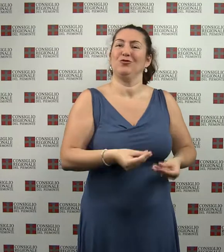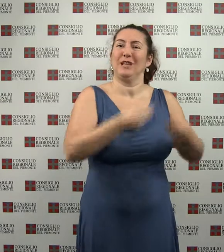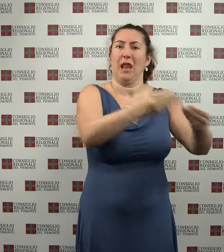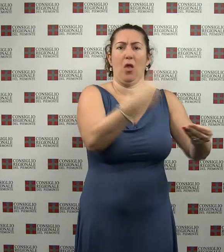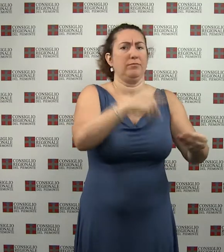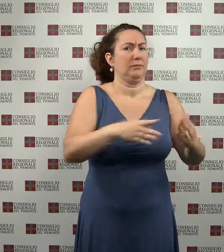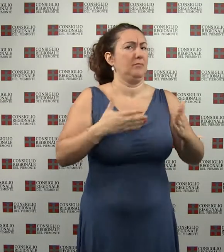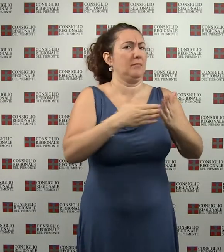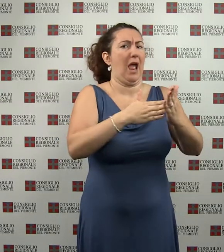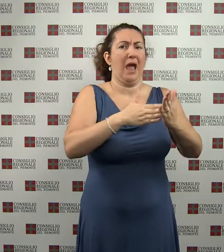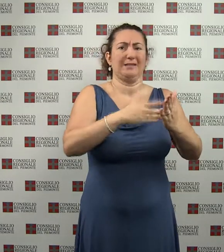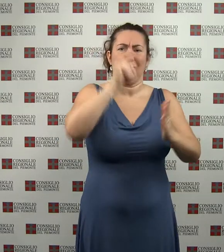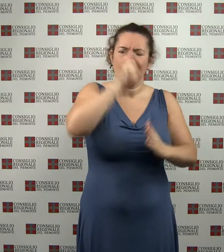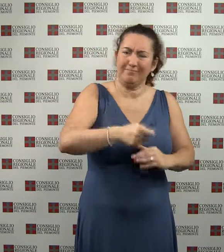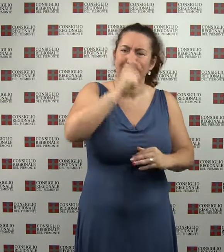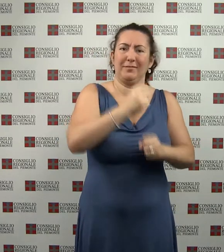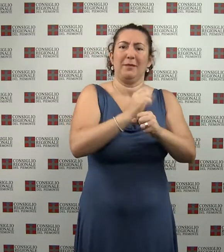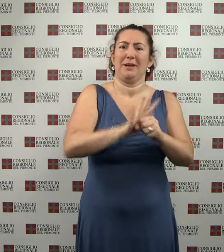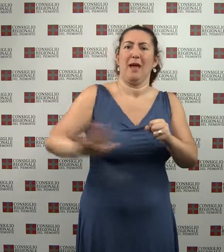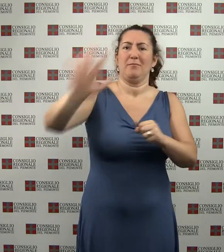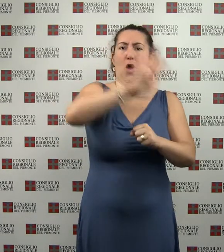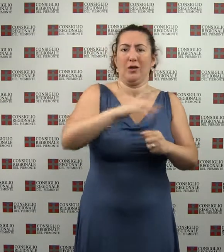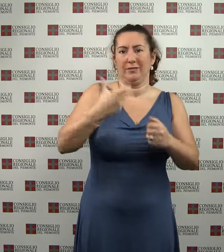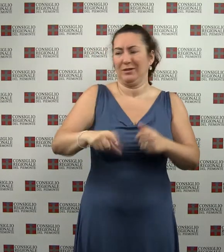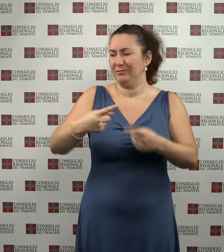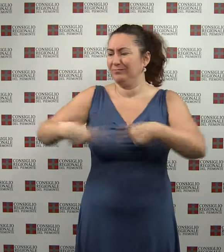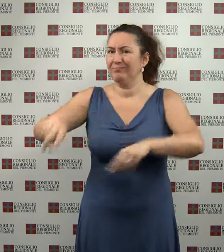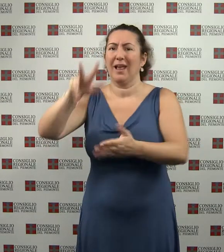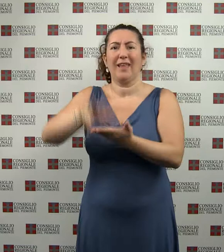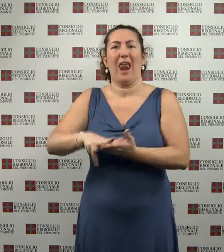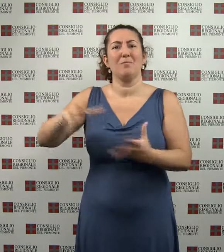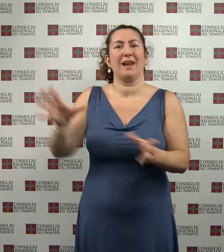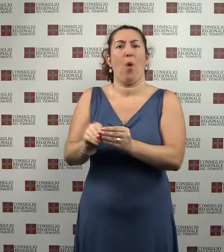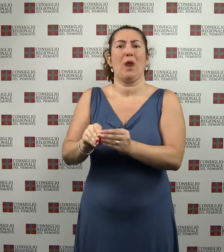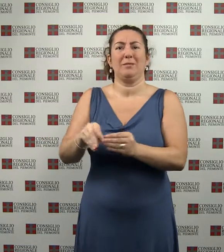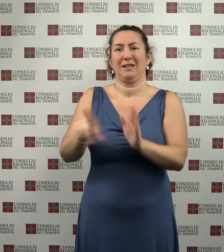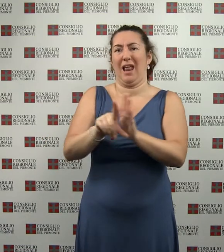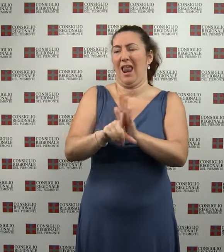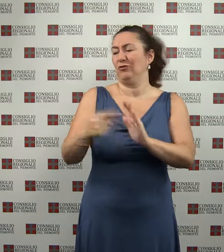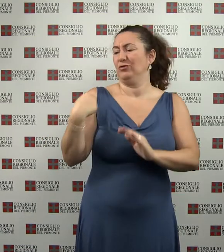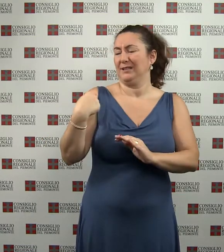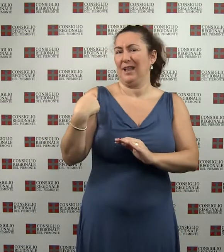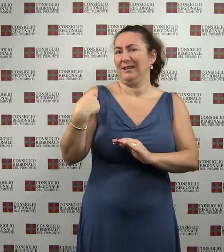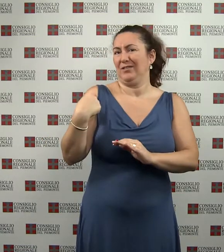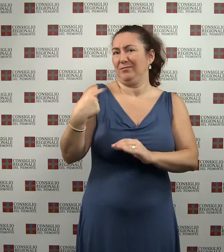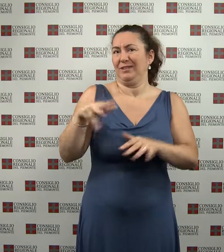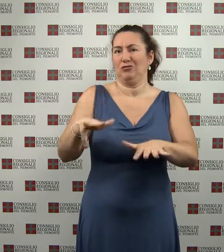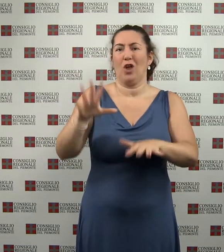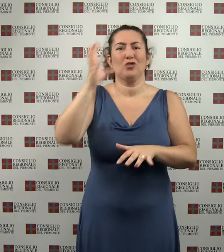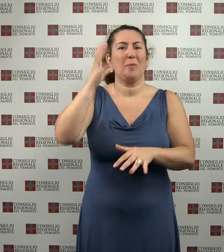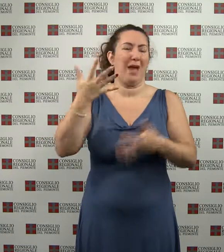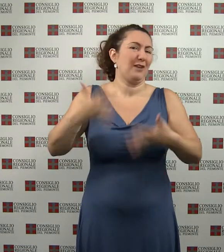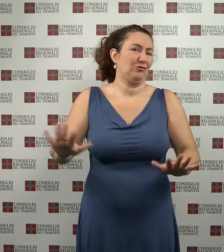onorificenza piemontese, in base a una delibera approvata all'unanimità dall'Assemblea legislativa lo scorso 18 marzo. A